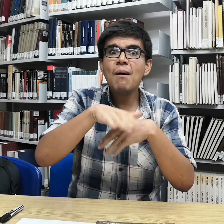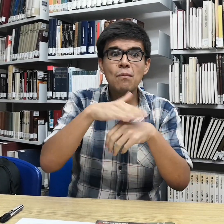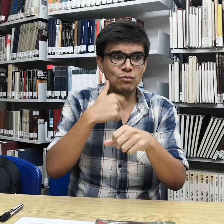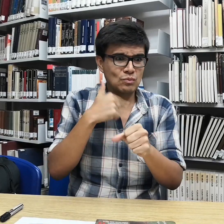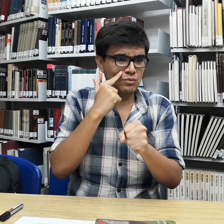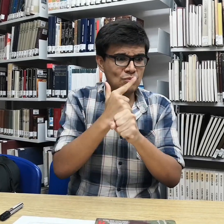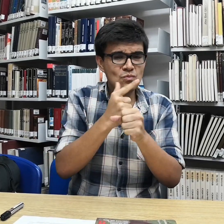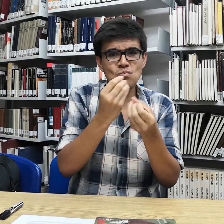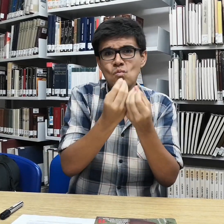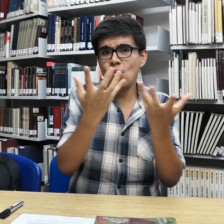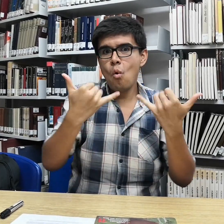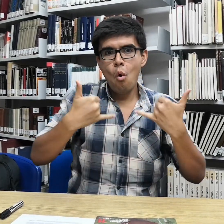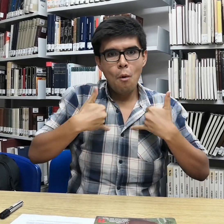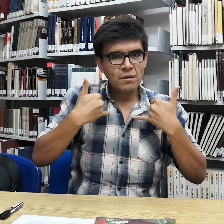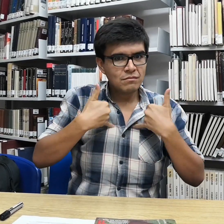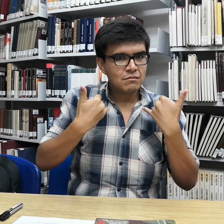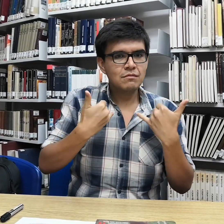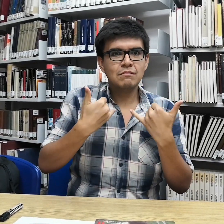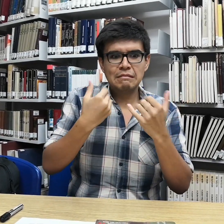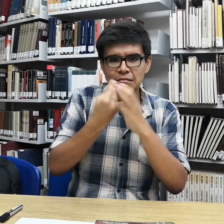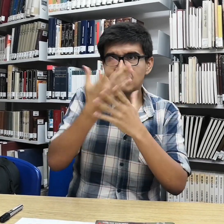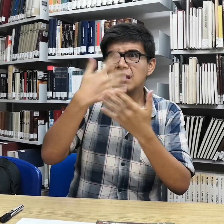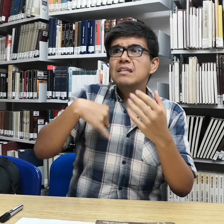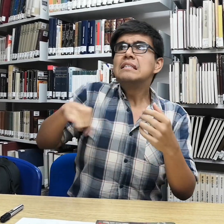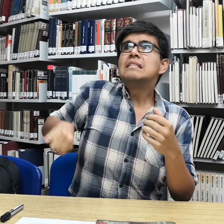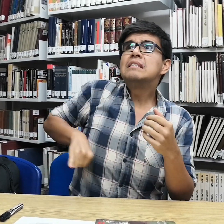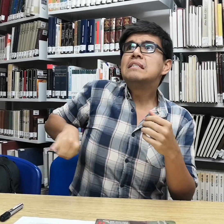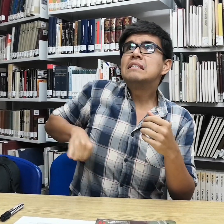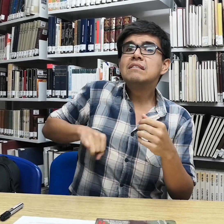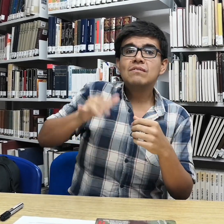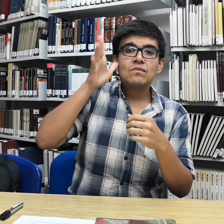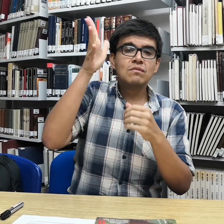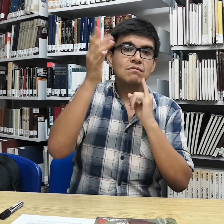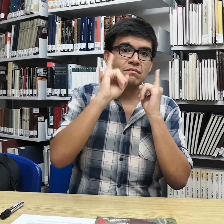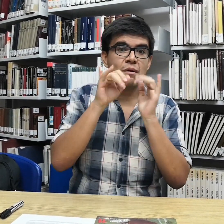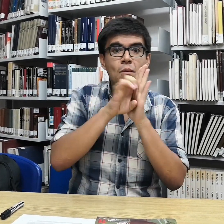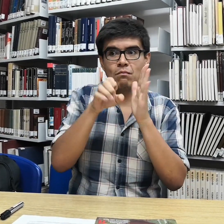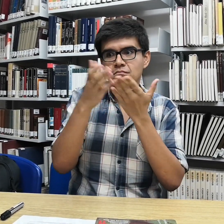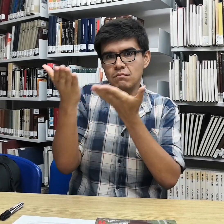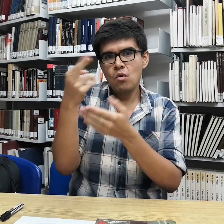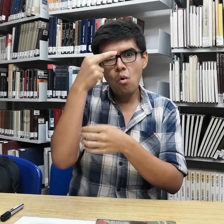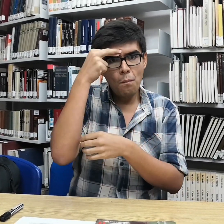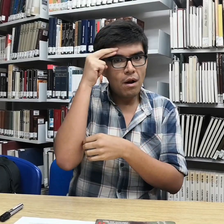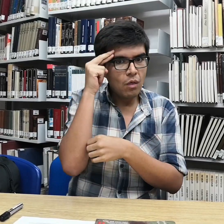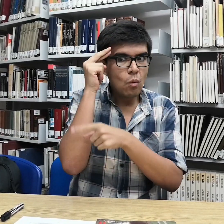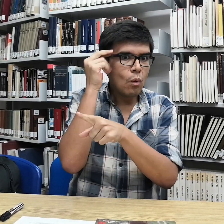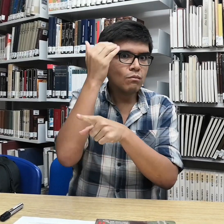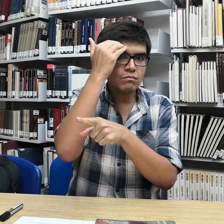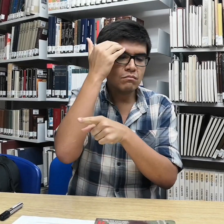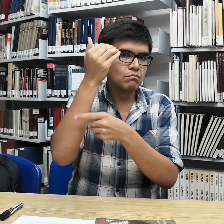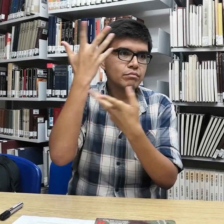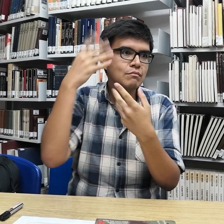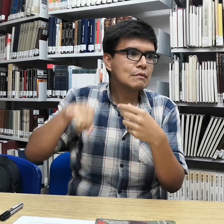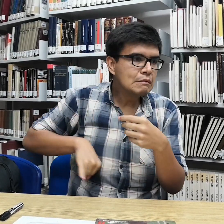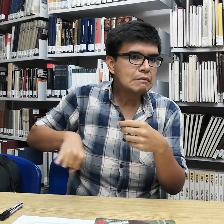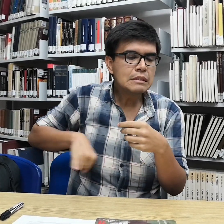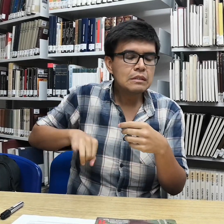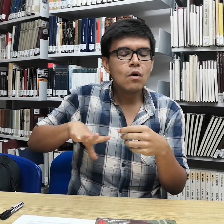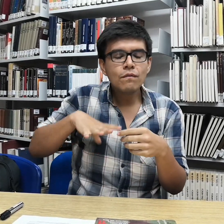ido creciendo los cursos, diseñan las personas que se están interesando y en un futuro ojalá se puedan formar para ser